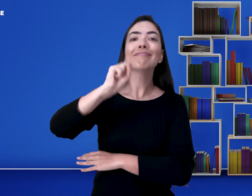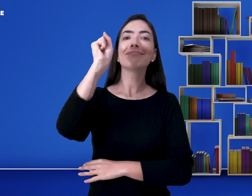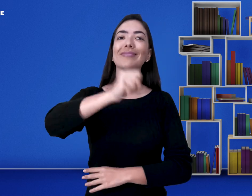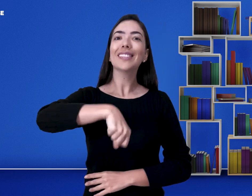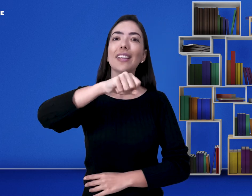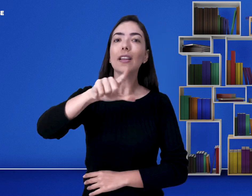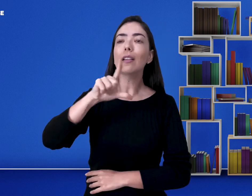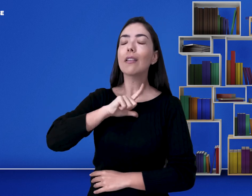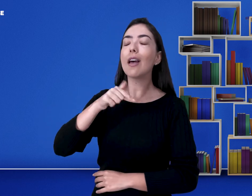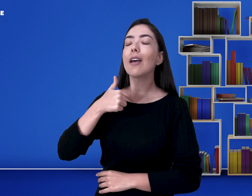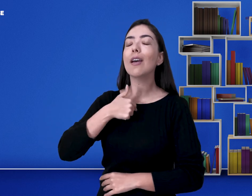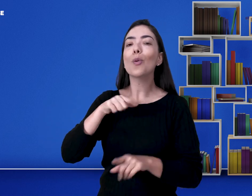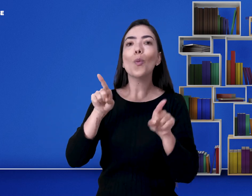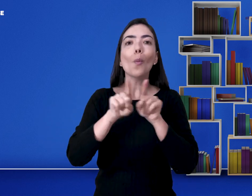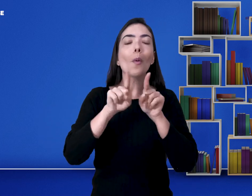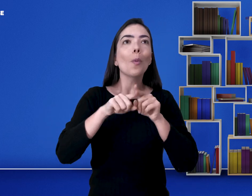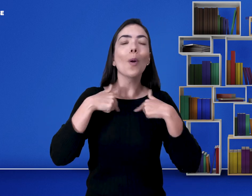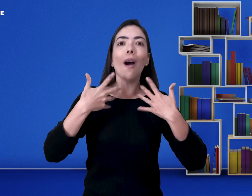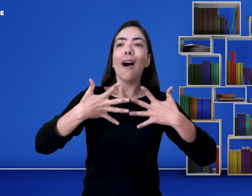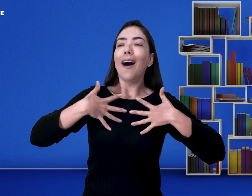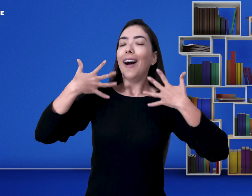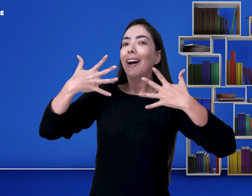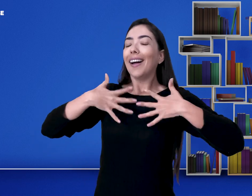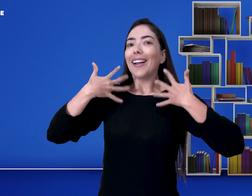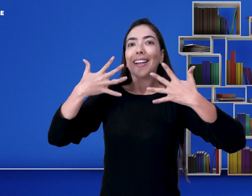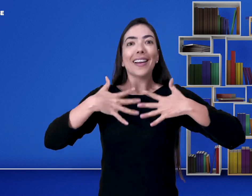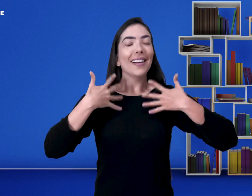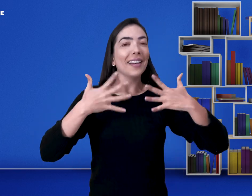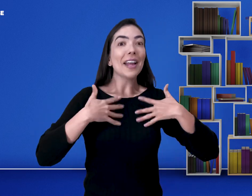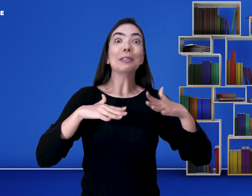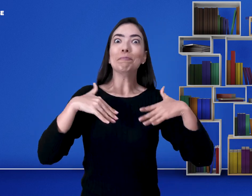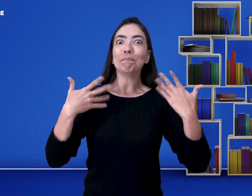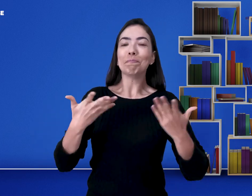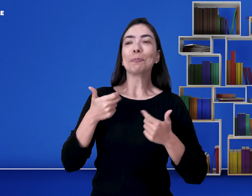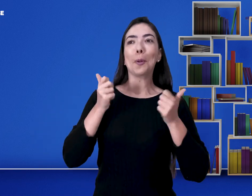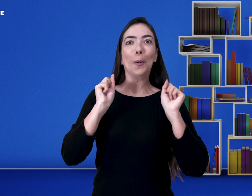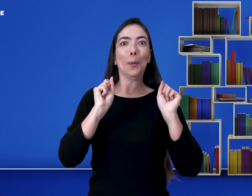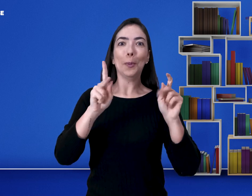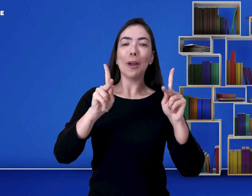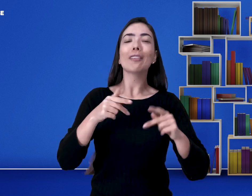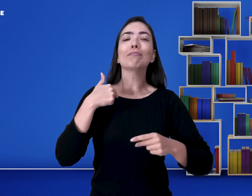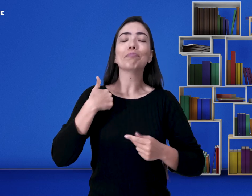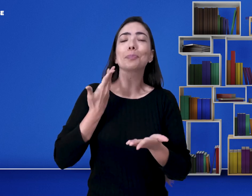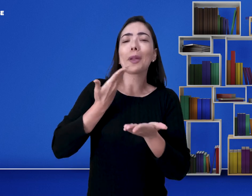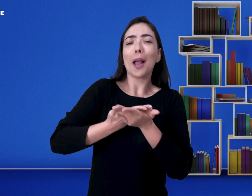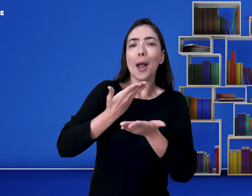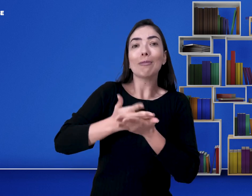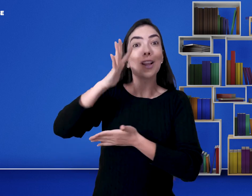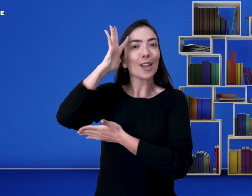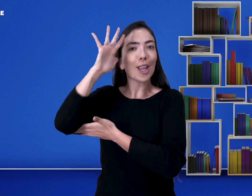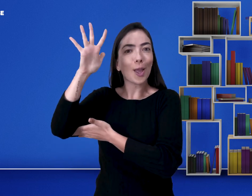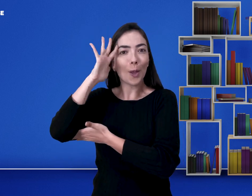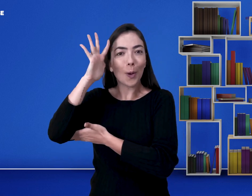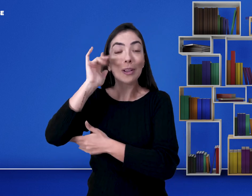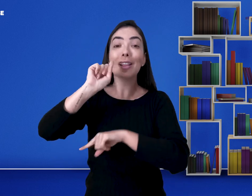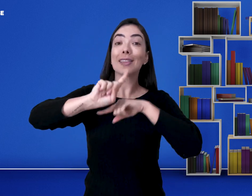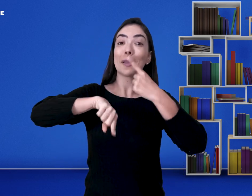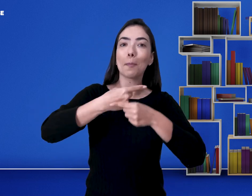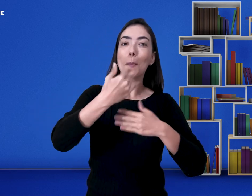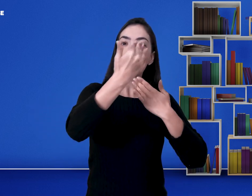libras. E aí então eu me senti muito alegre e muito confiante para começar as aulas. Eu fiz a